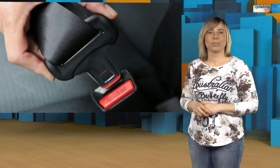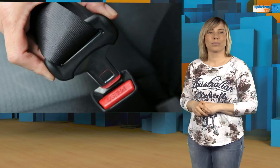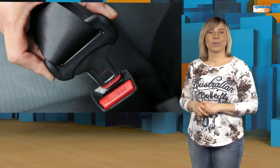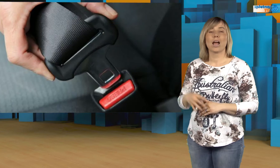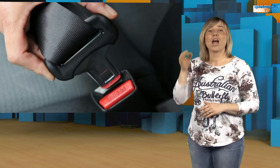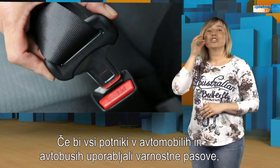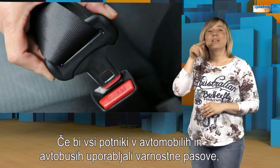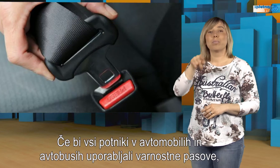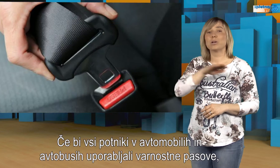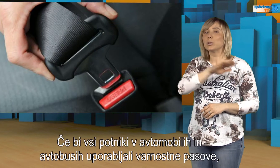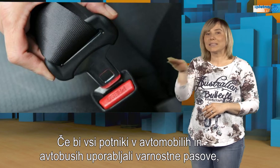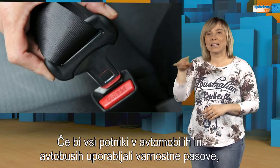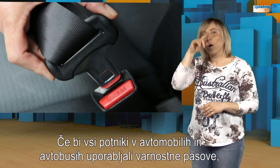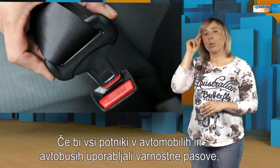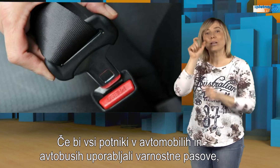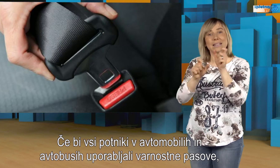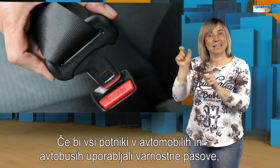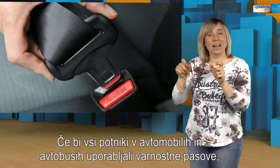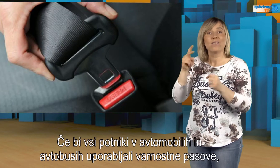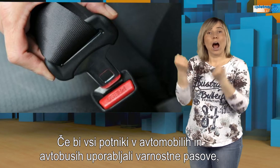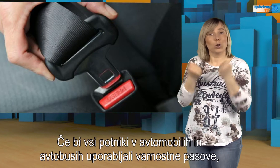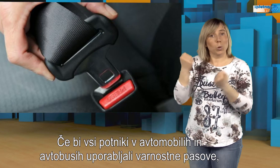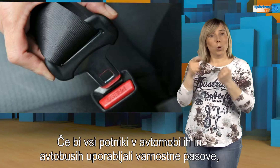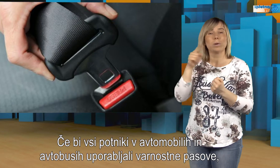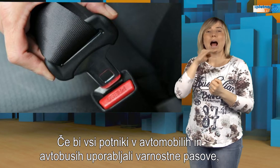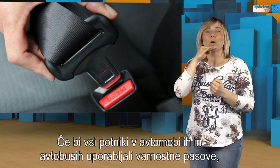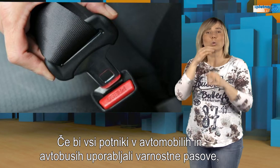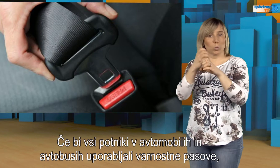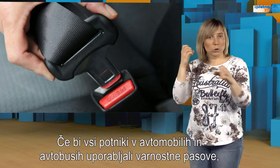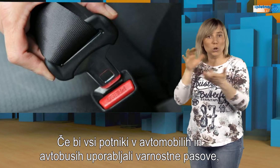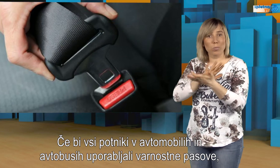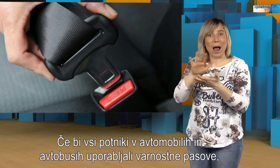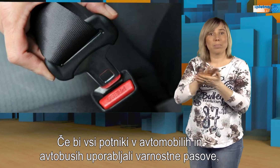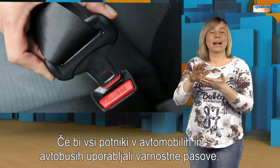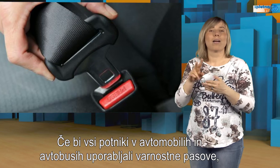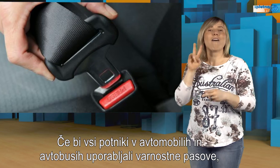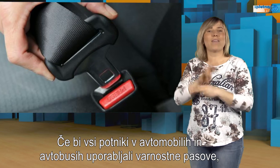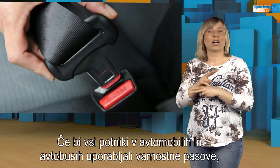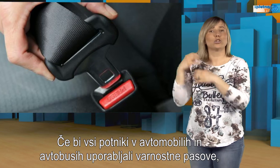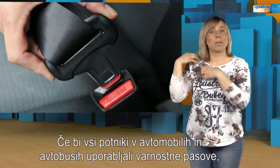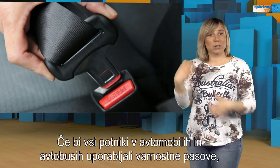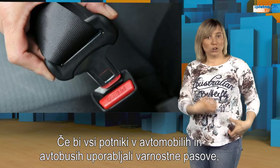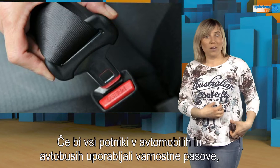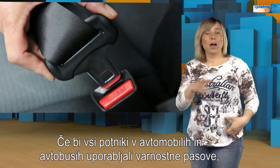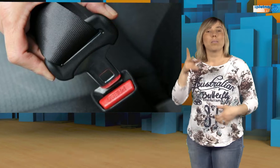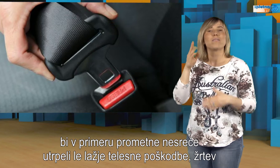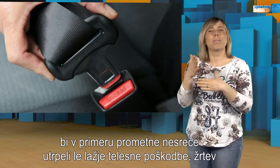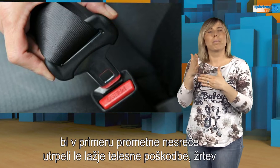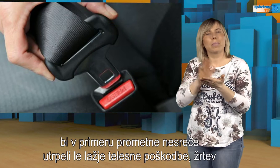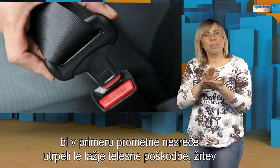Če bi vsi potniki v avtomobilih in avtobusih uporabljali varnostne pasove, bi v primeru prometne nesreče